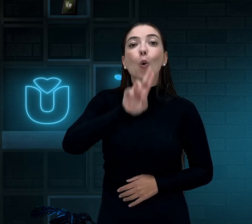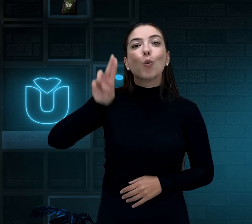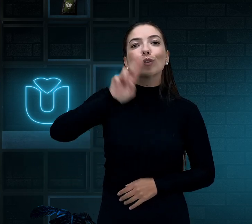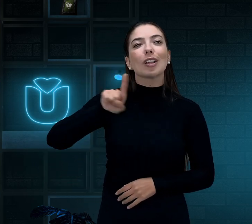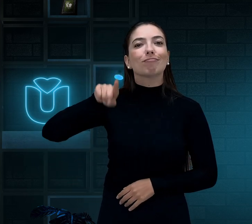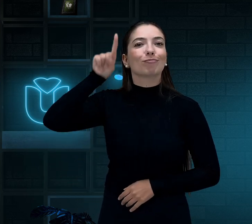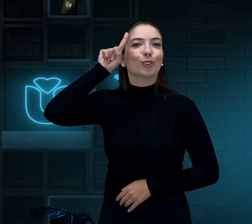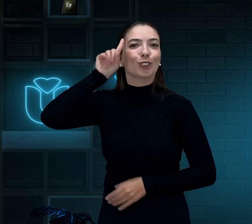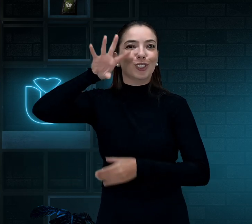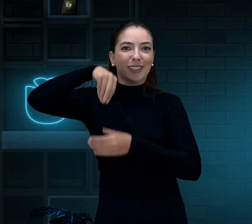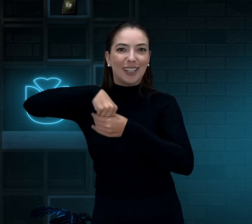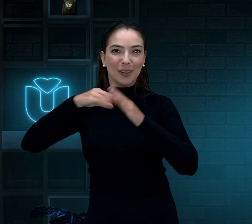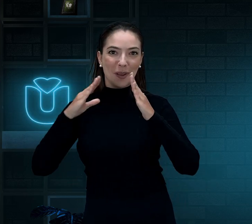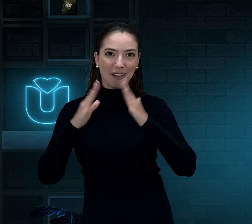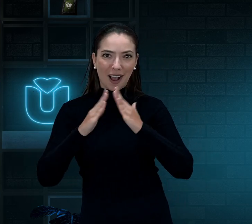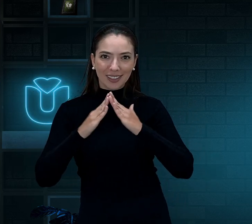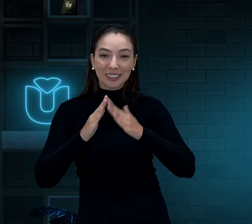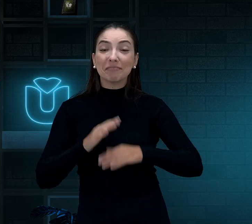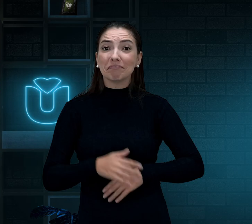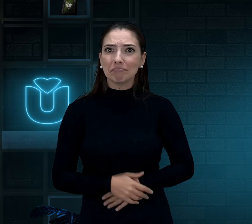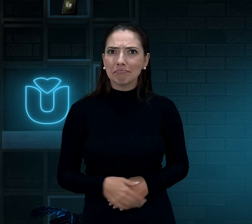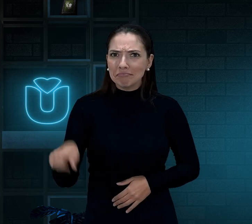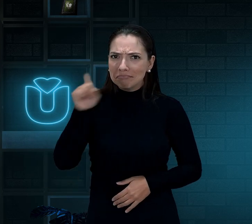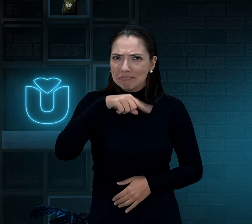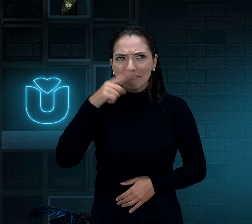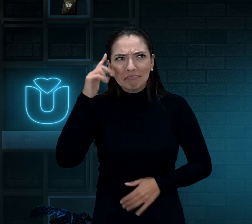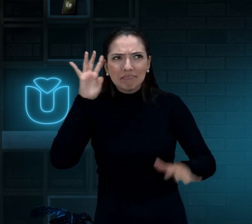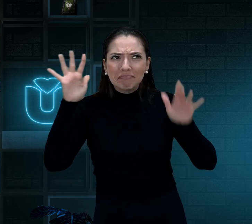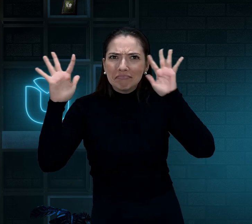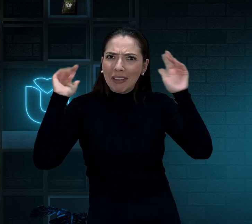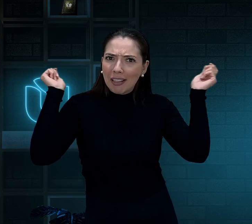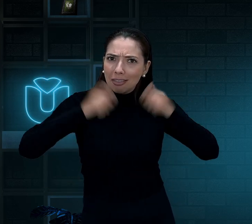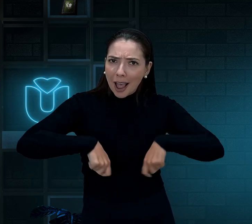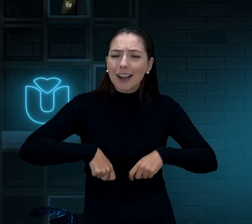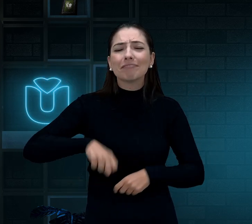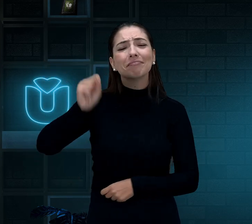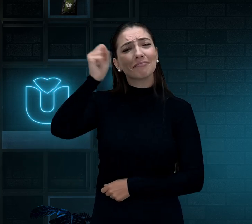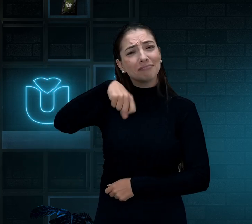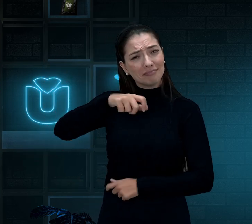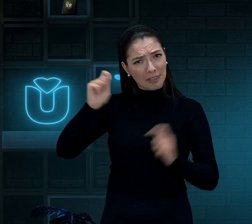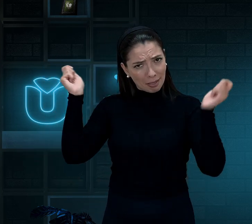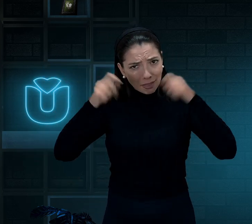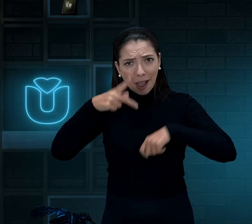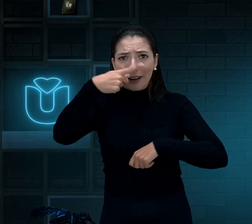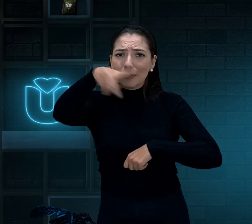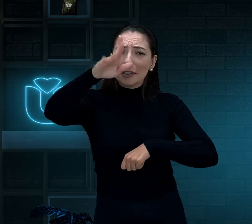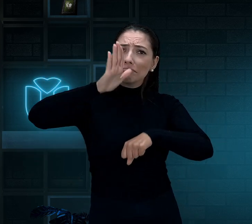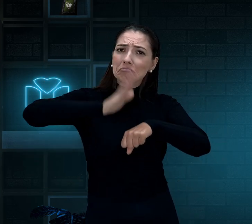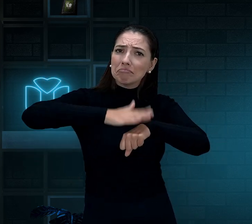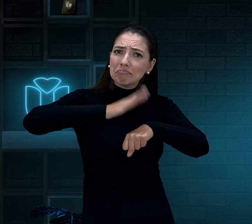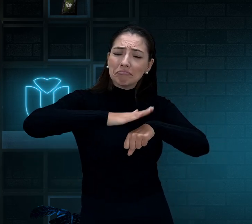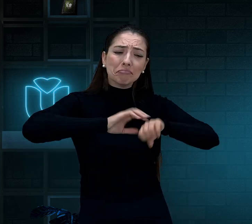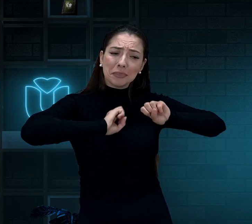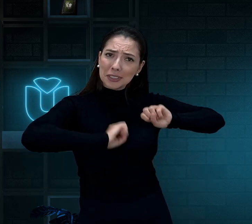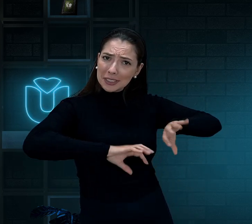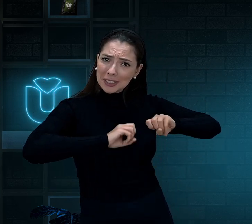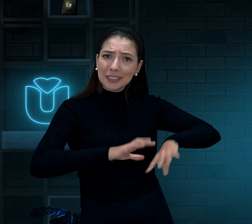Usando todos os dias. Estou treinando em casa. Você sabia disso que é possível? Sim! Faça isso na sua casa também.